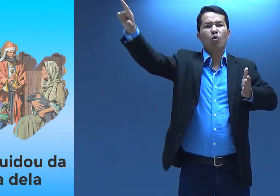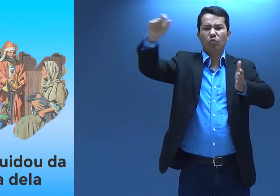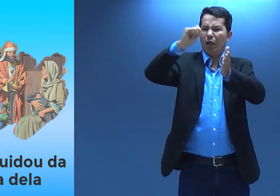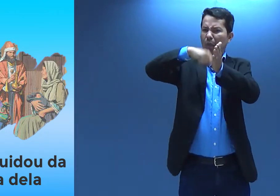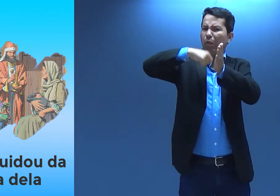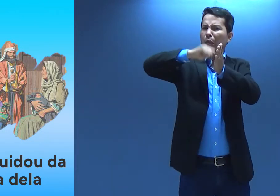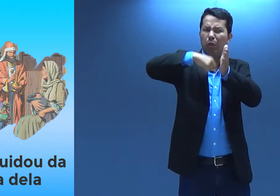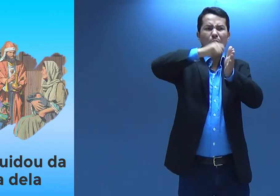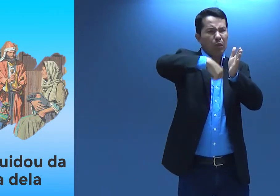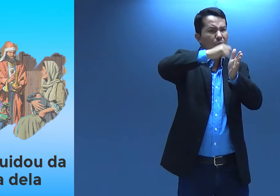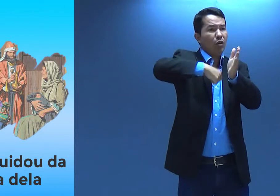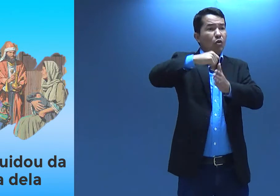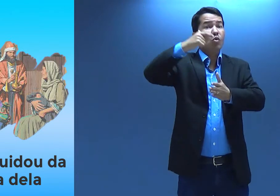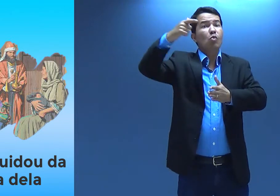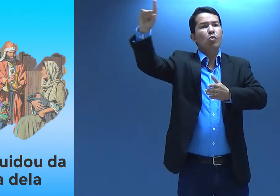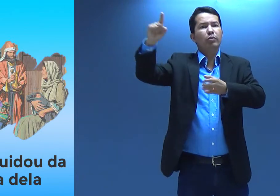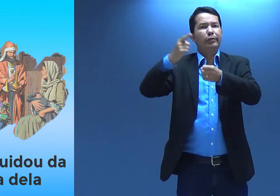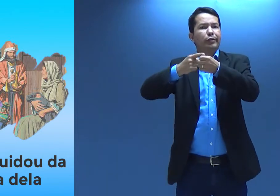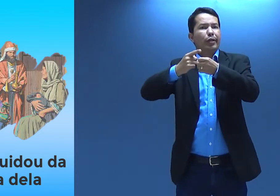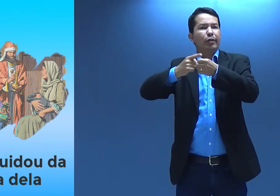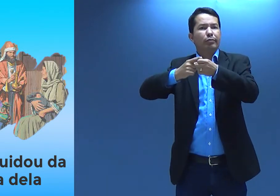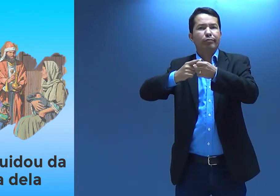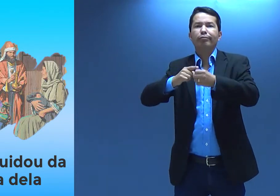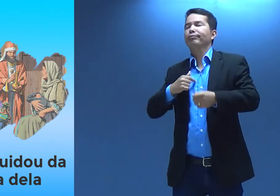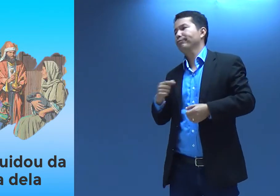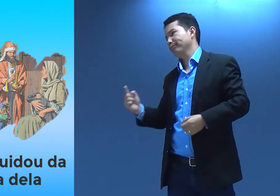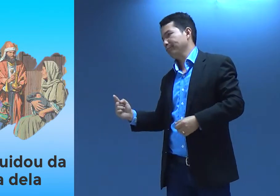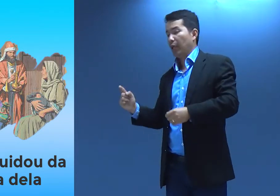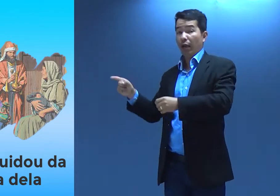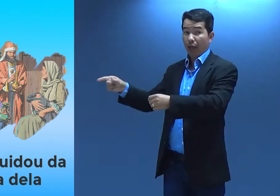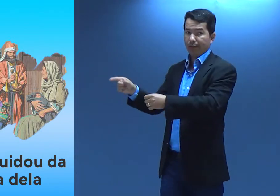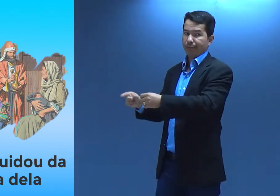É como se fosse uma escritura, papel, alguma coisa, em uma outra cidade.